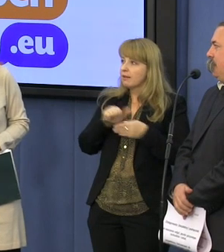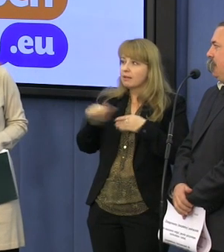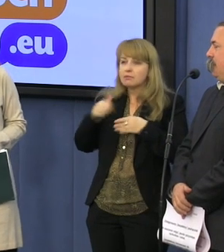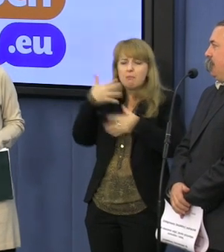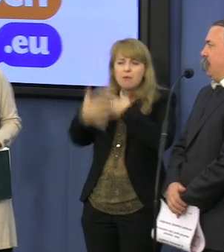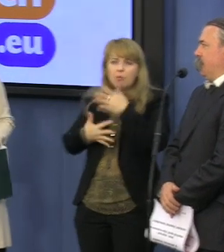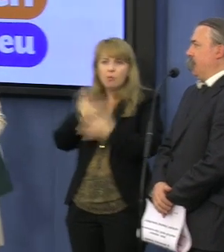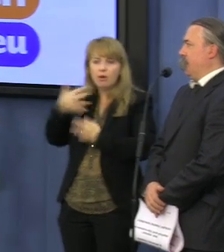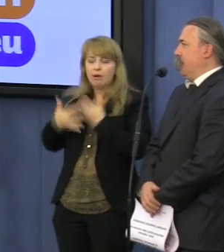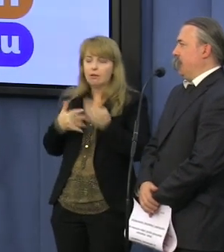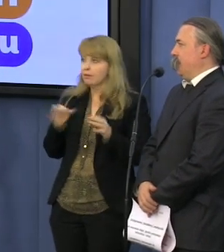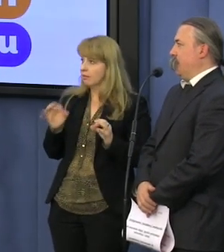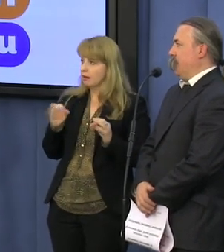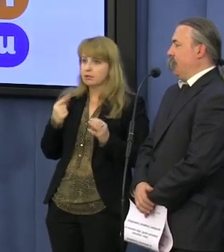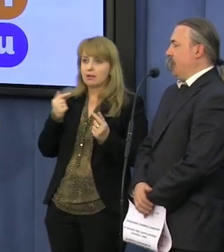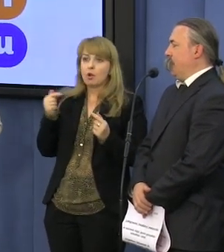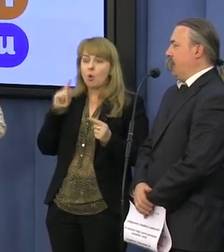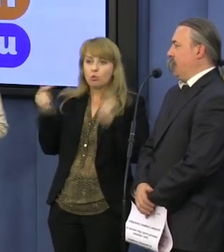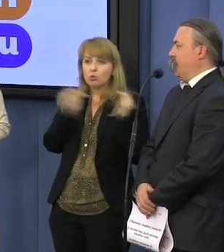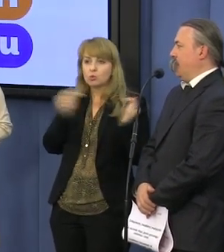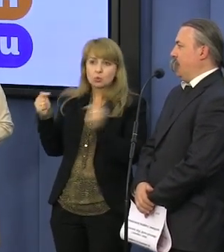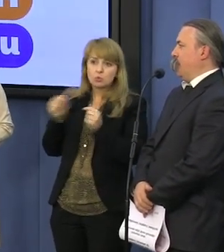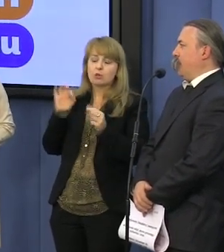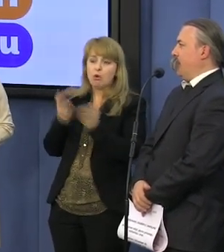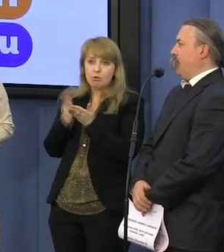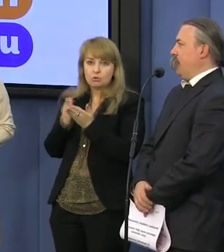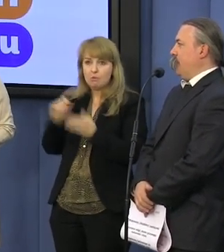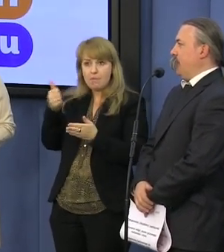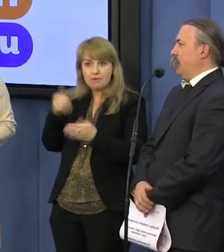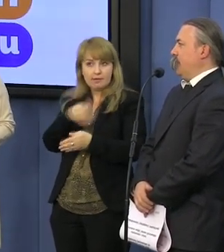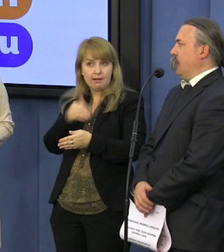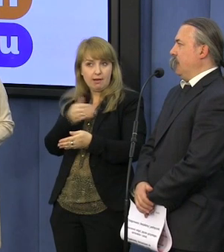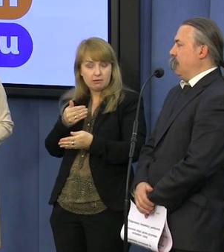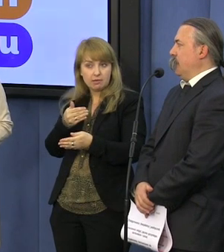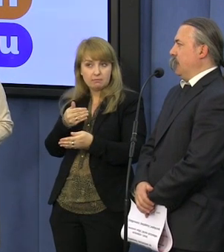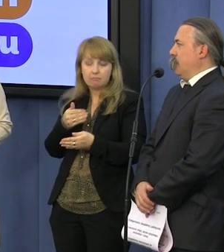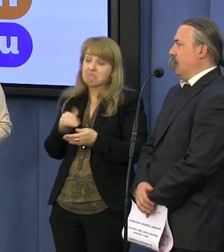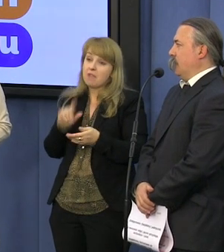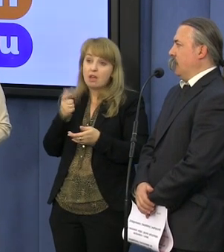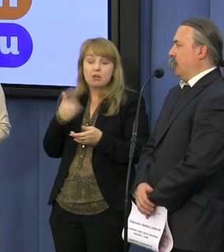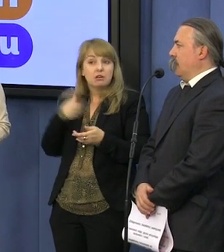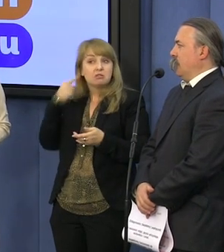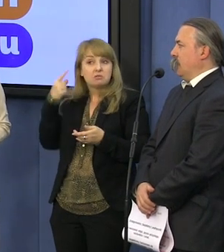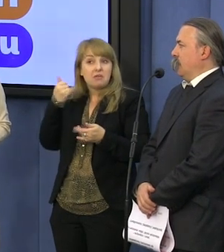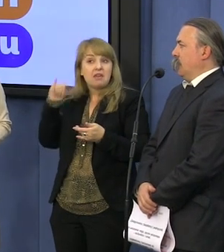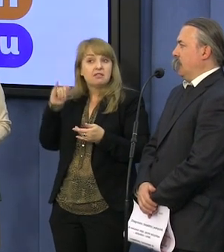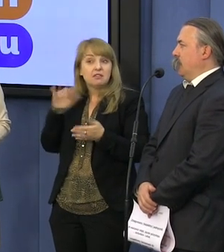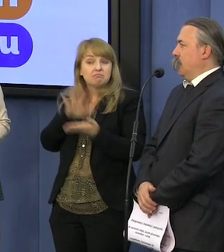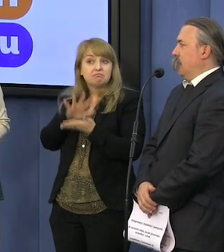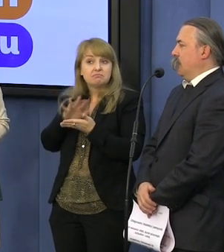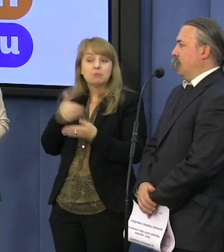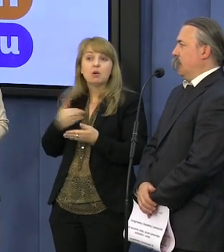towarzyszy tej całej dyskusji o podręczniku dla pierwszoklasistów. Co innego mówił premier Tusk i minister